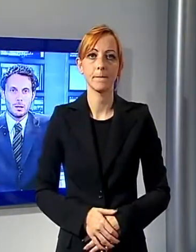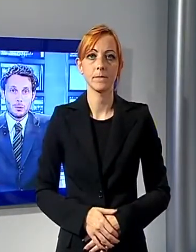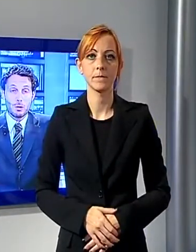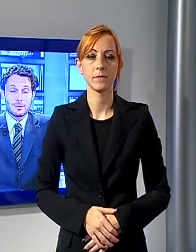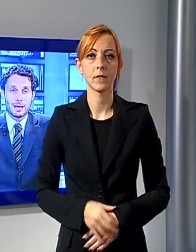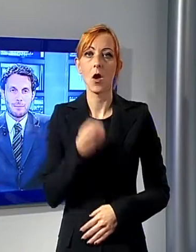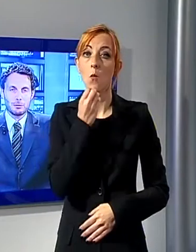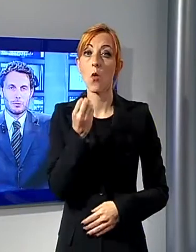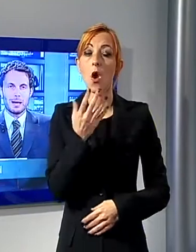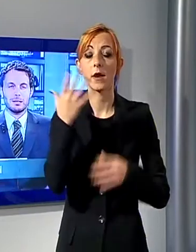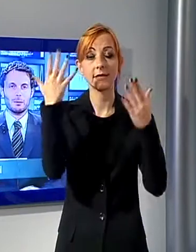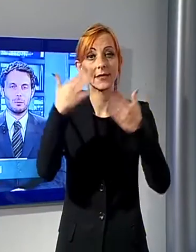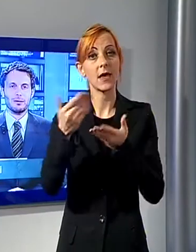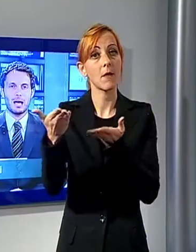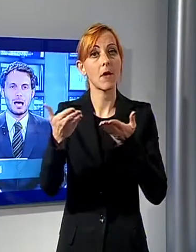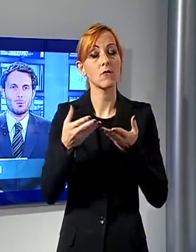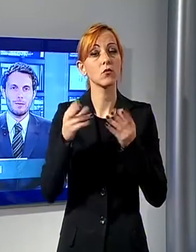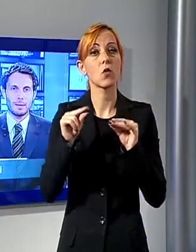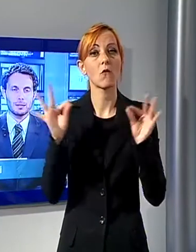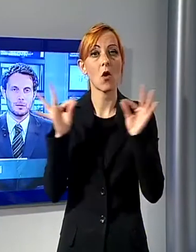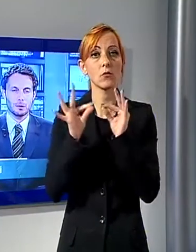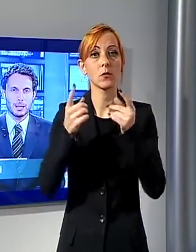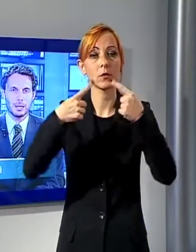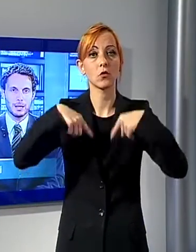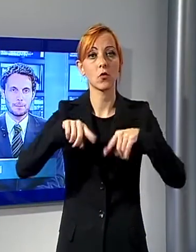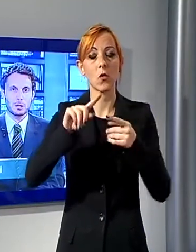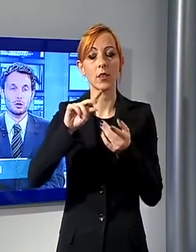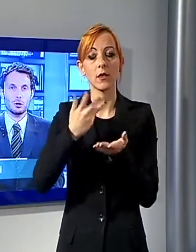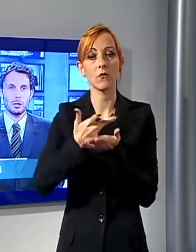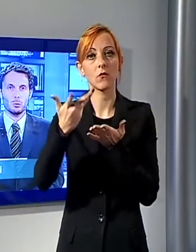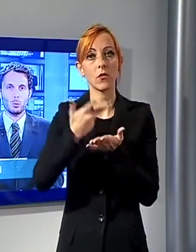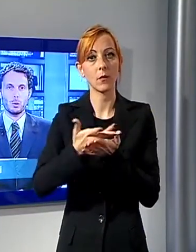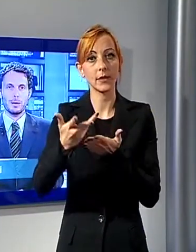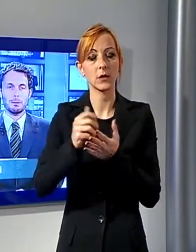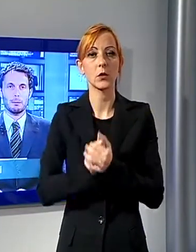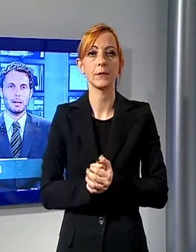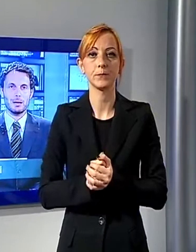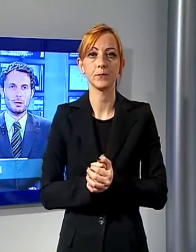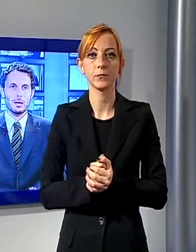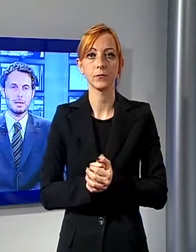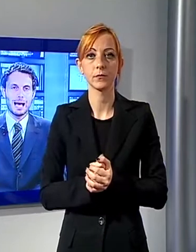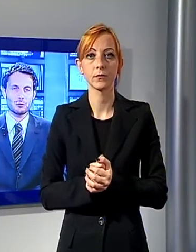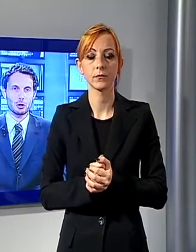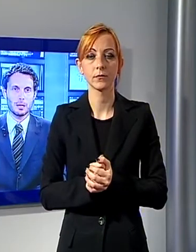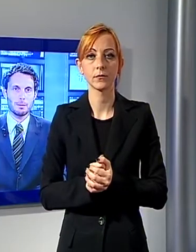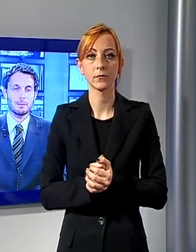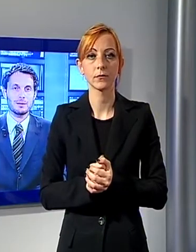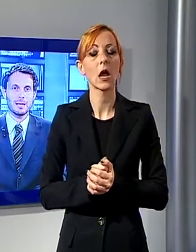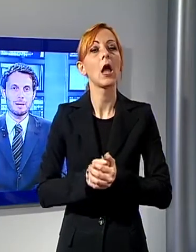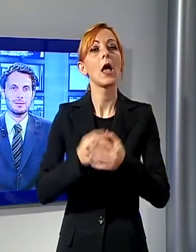Buonasera, bentrovati per questa nuova edizione del TG Noi. Dunque in primo piano il bilancio dei primi sei mesi